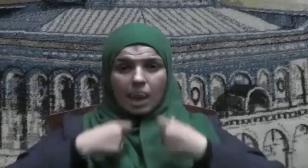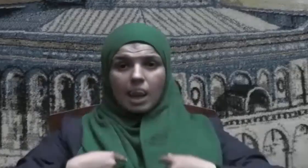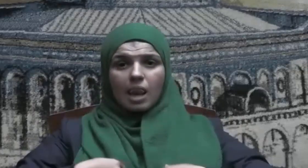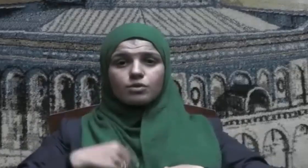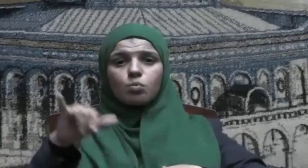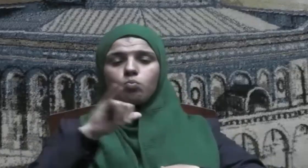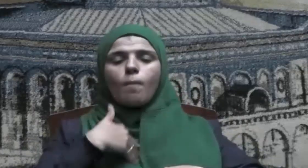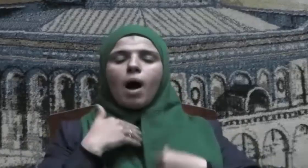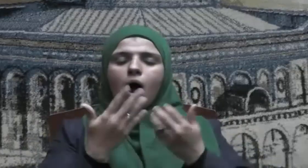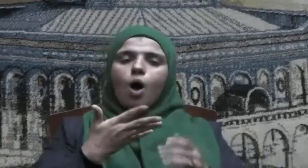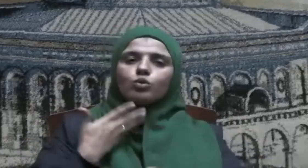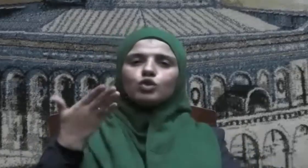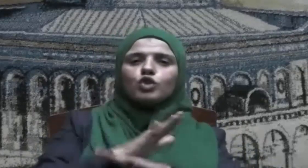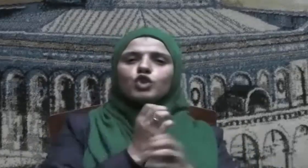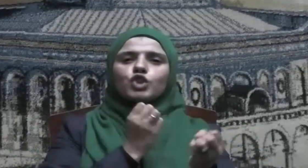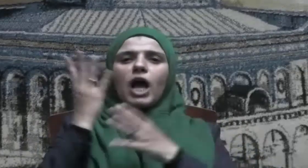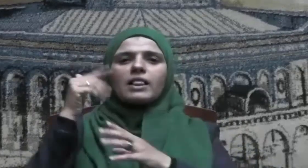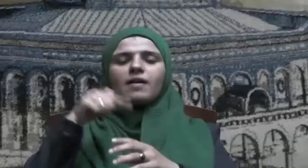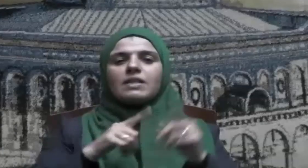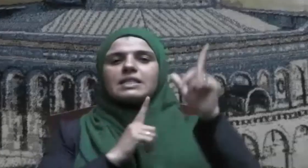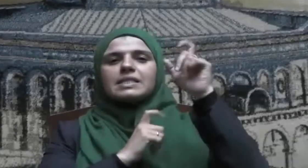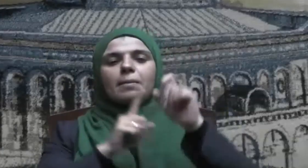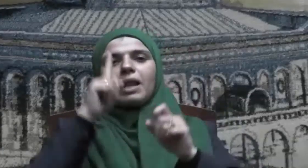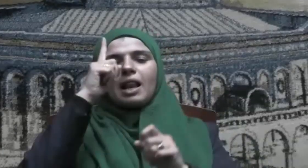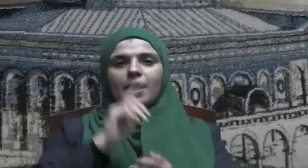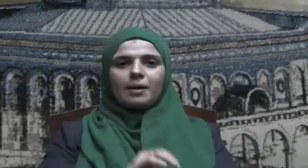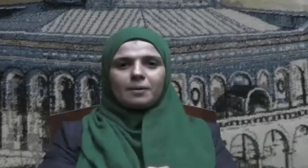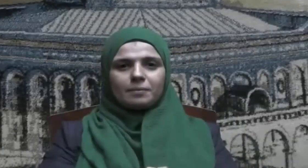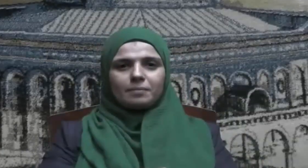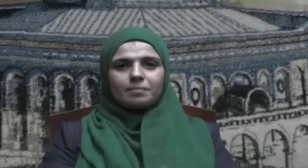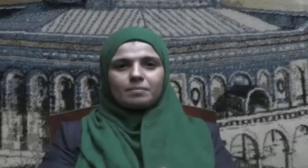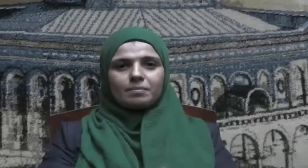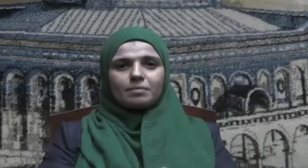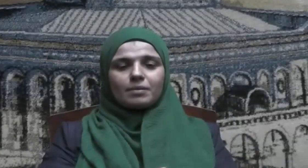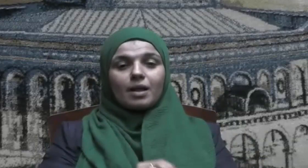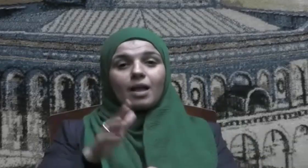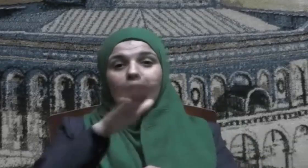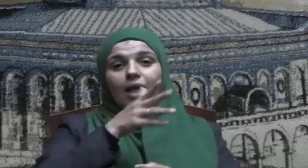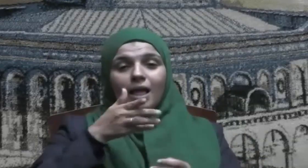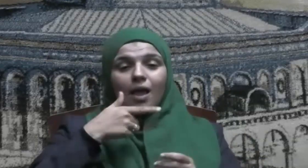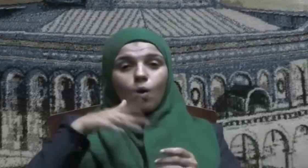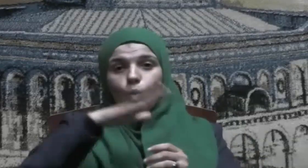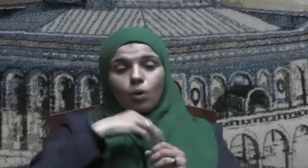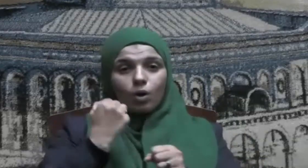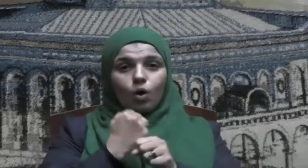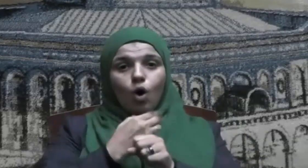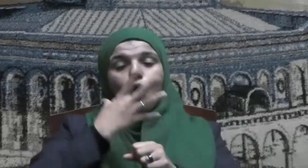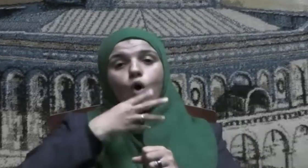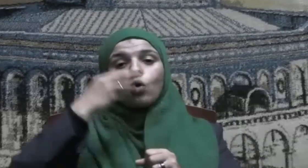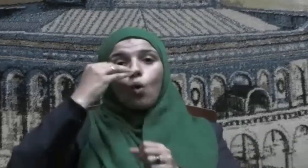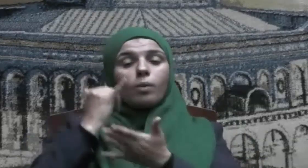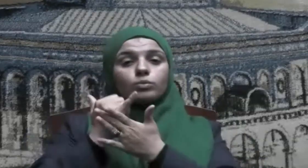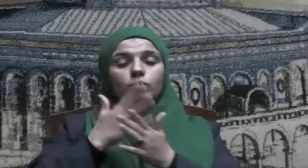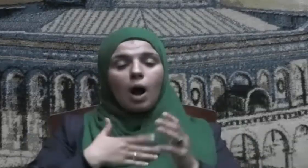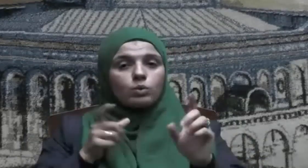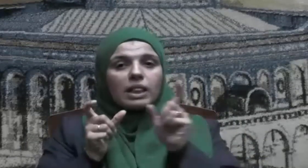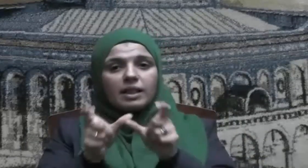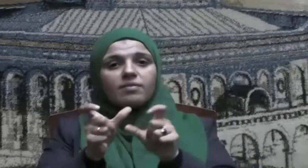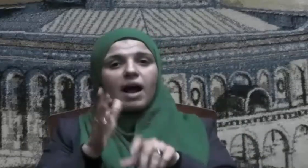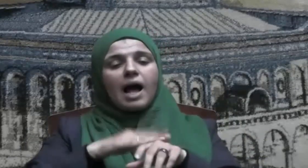عزيمته في سبيل الله تعالى فينظر الله روحه ودفاعا عن دينه وأرضه